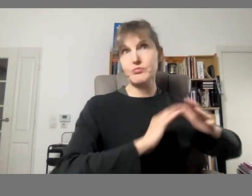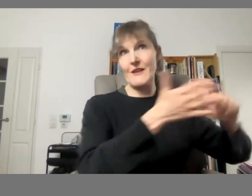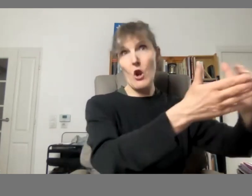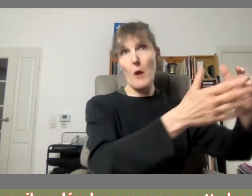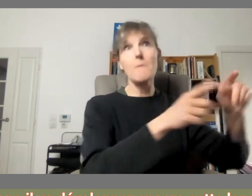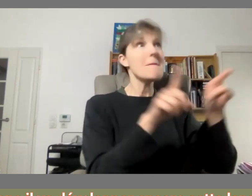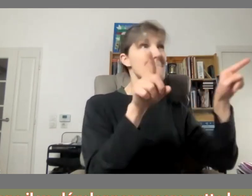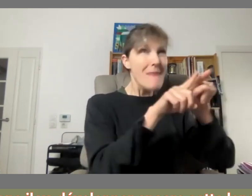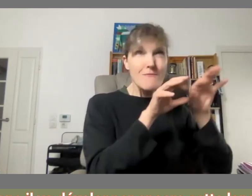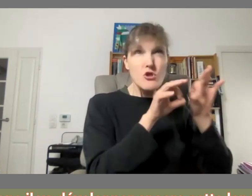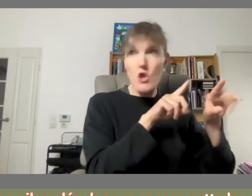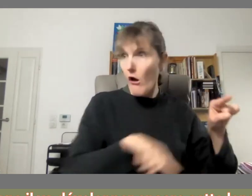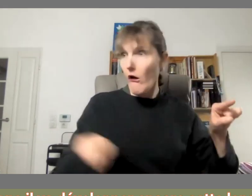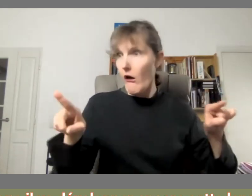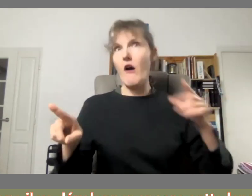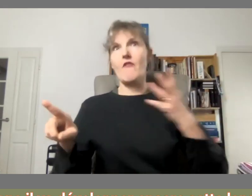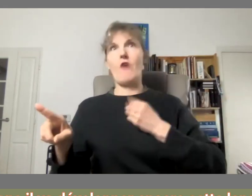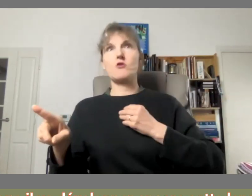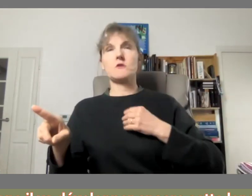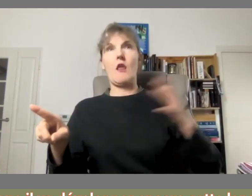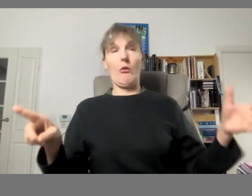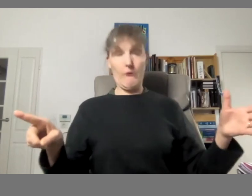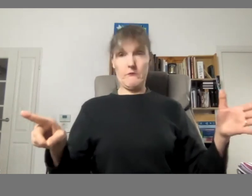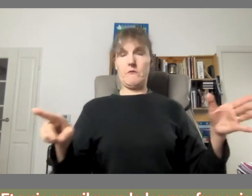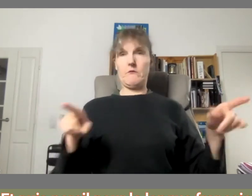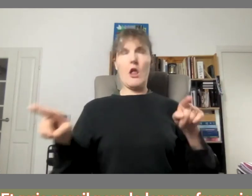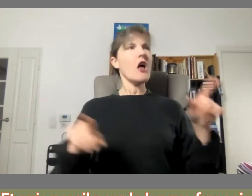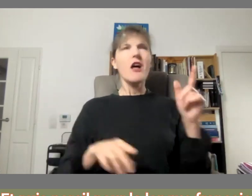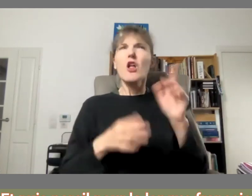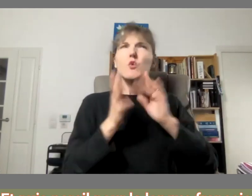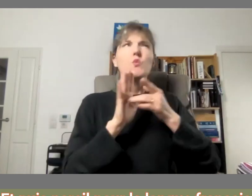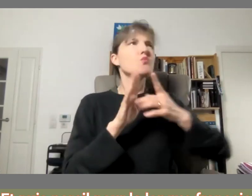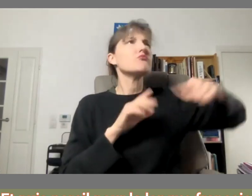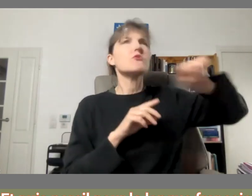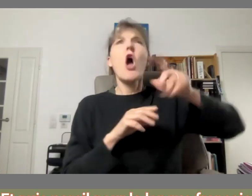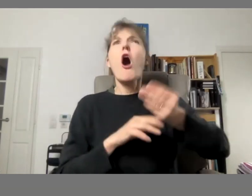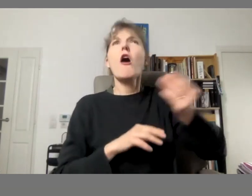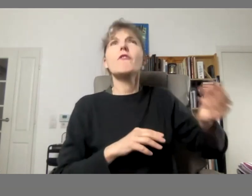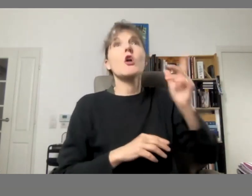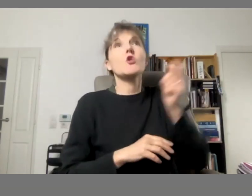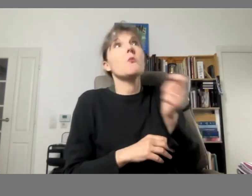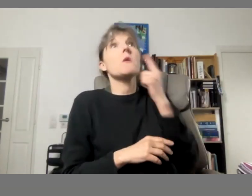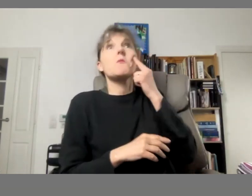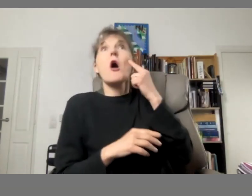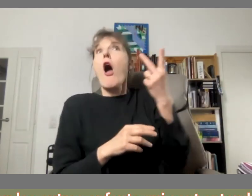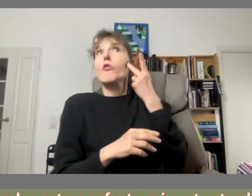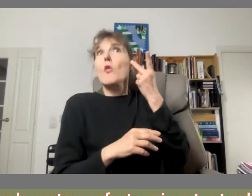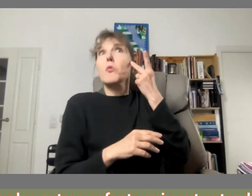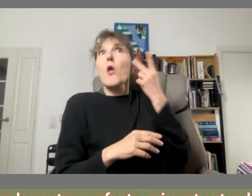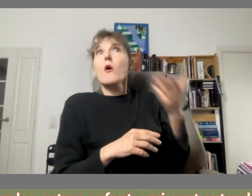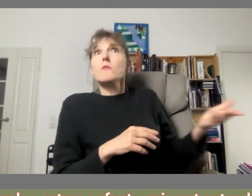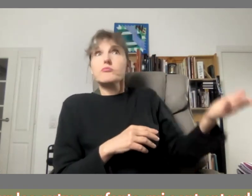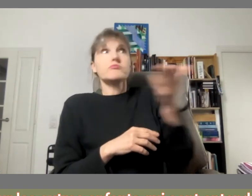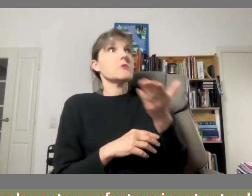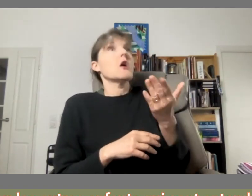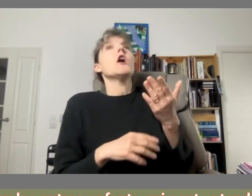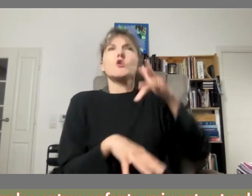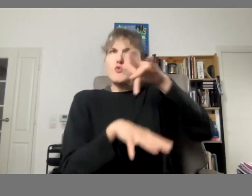donc il va développer encore cette langue et puis pareil pour la langue française pour les autres enfants qui sont entendants